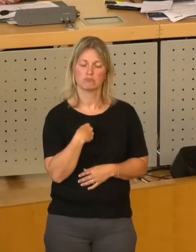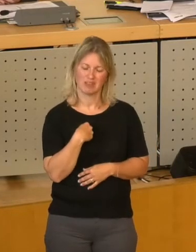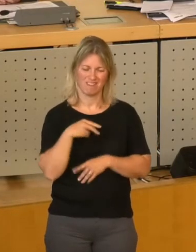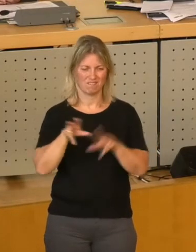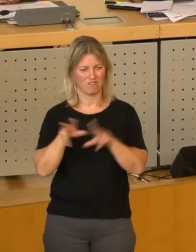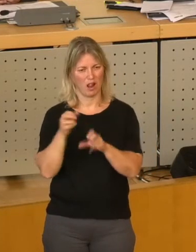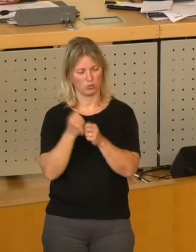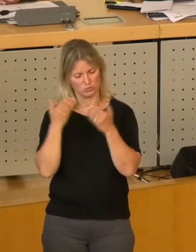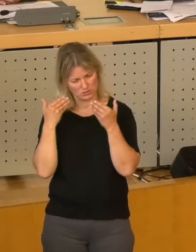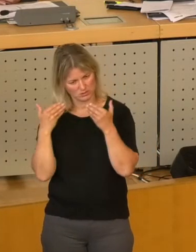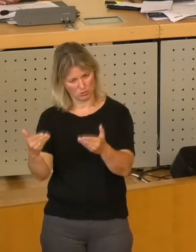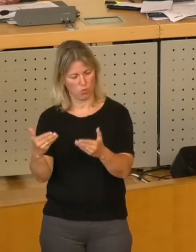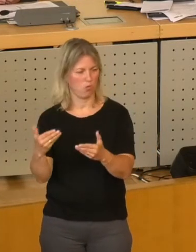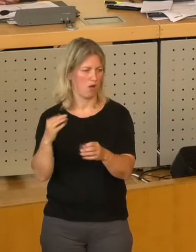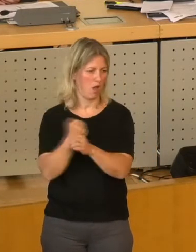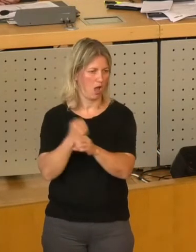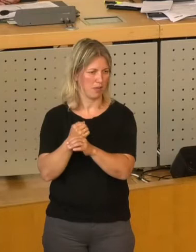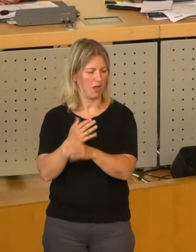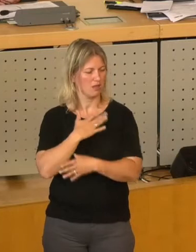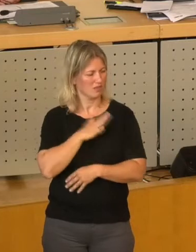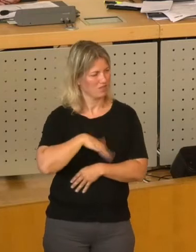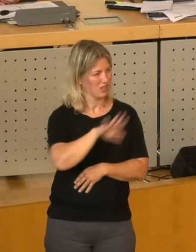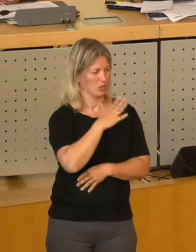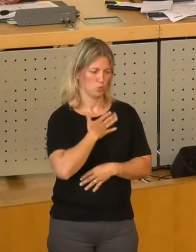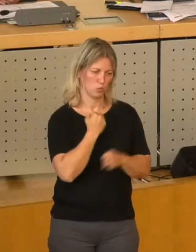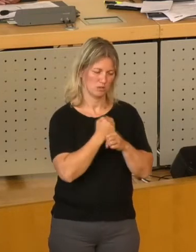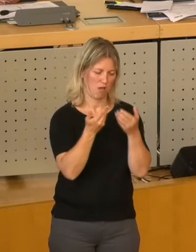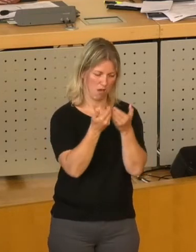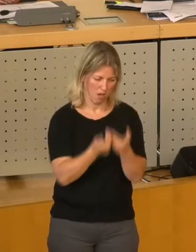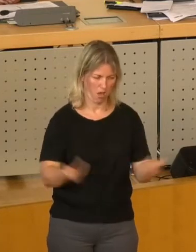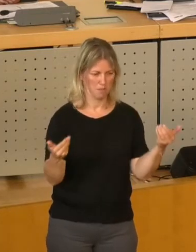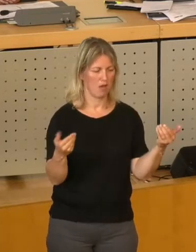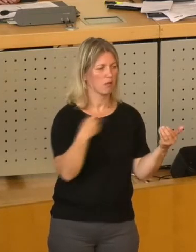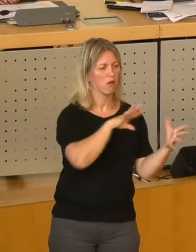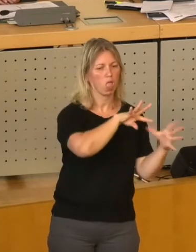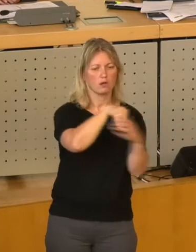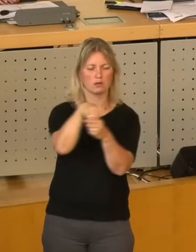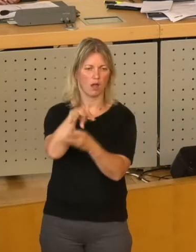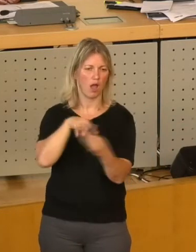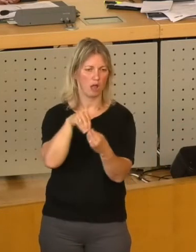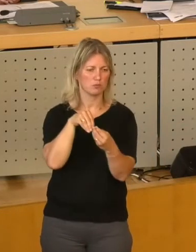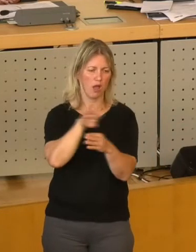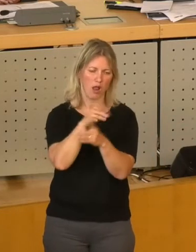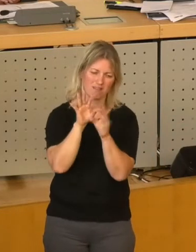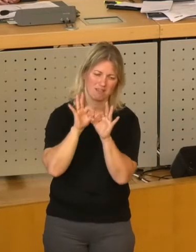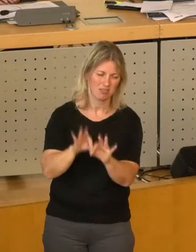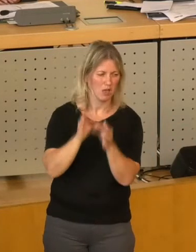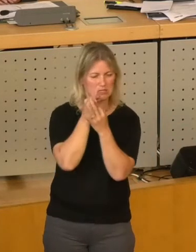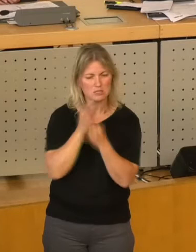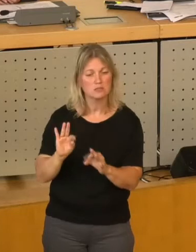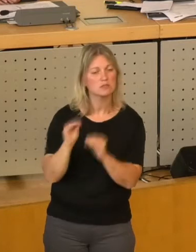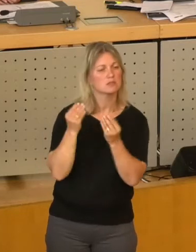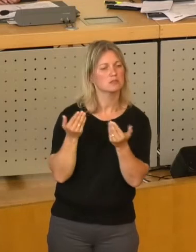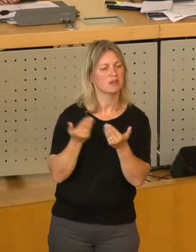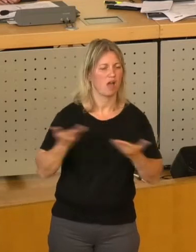Verwaltung hat ihren Job zu machen. Wir haben unseren Job zu machen. Es hilft dieser Stadt nicht, wenn wir bis in kleinste Details reingehen. Und in